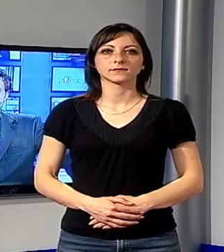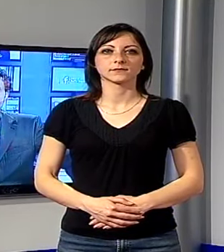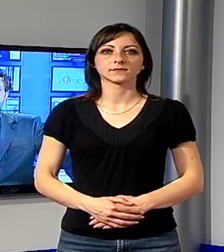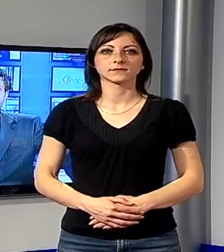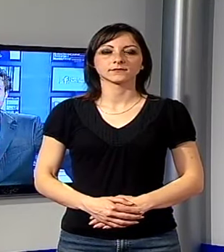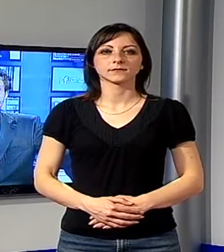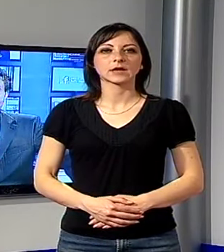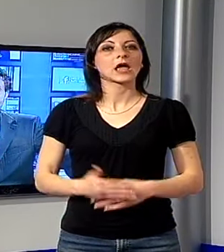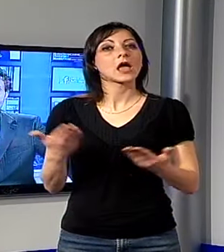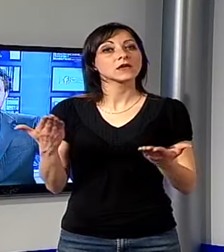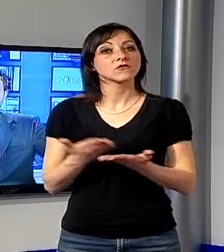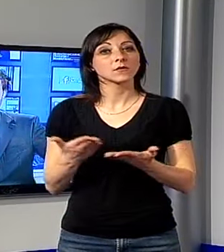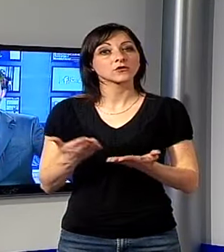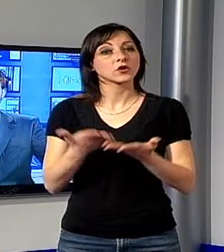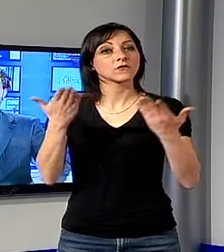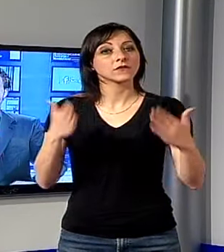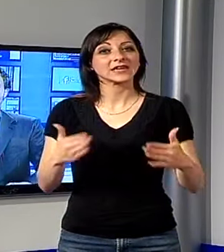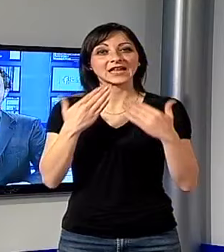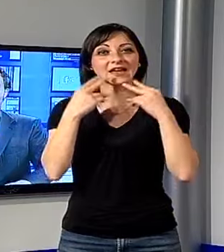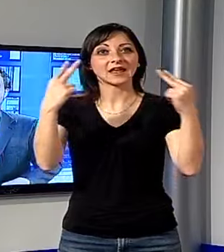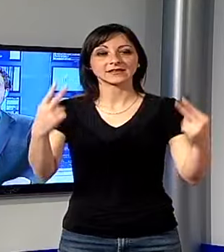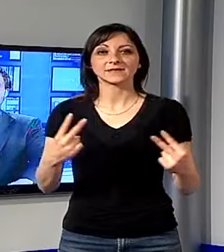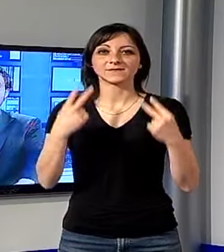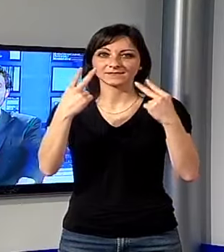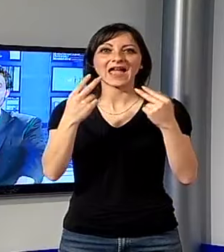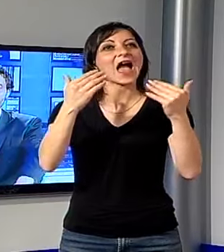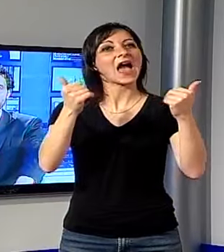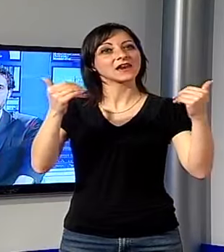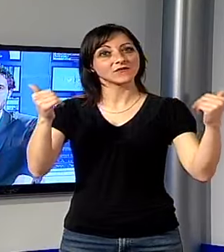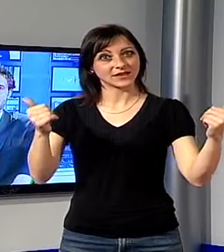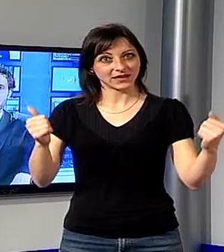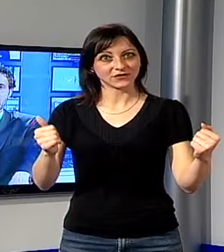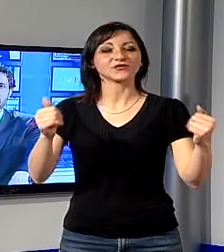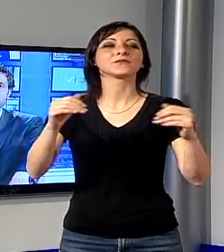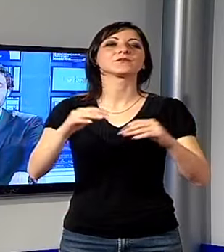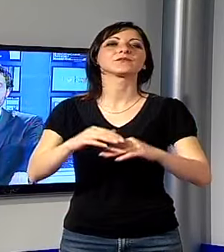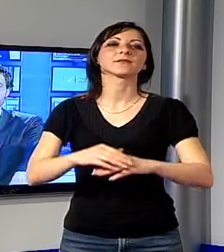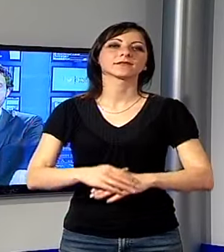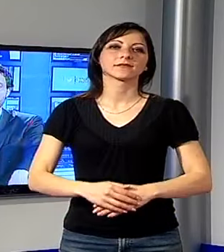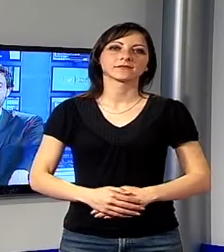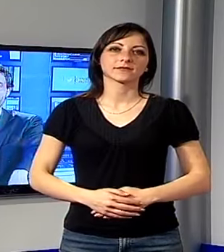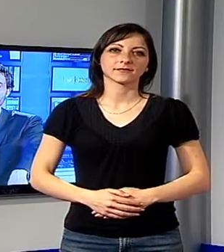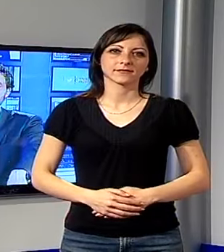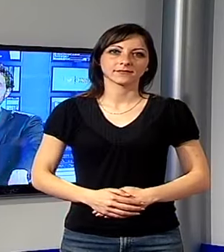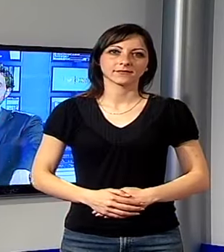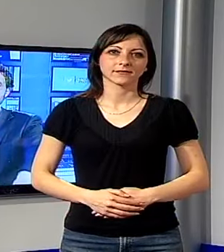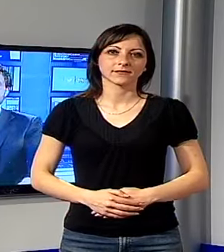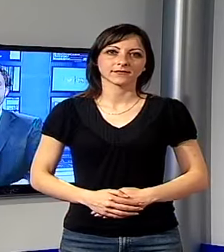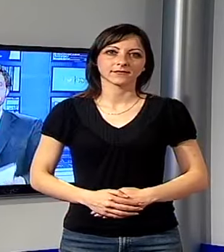Ci fermiamo per una breve pausa pubblicitaria e poi ci ritroviamo per la pagina sportiva. Fra poco.